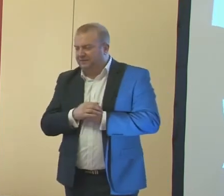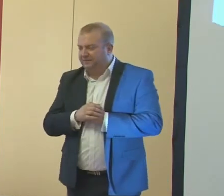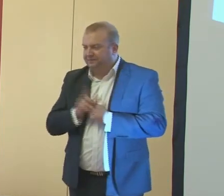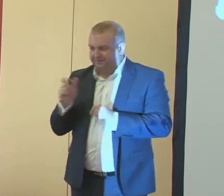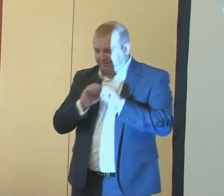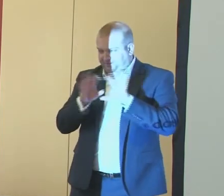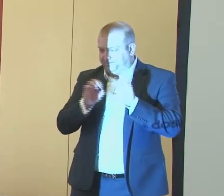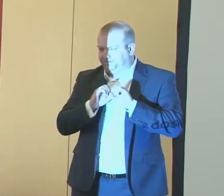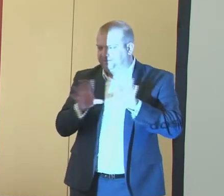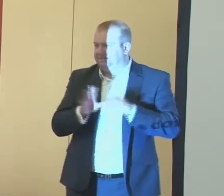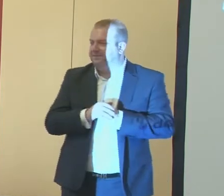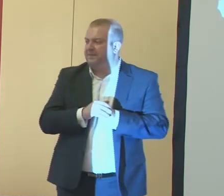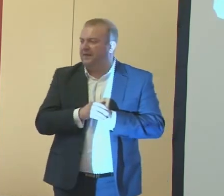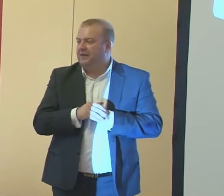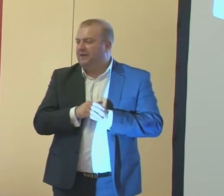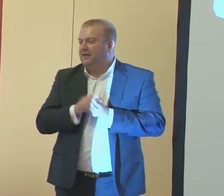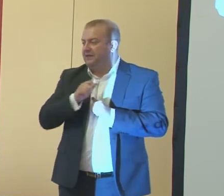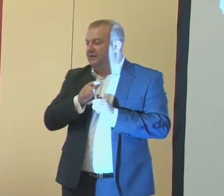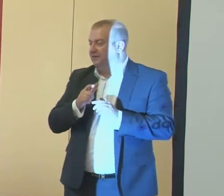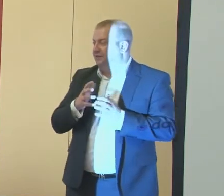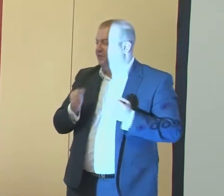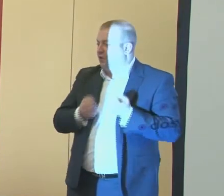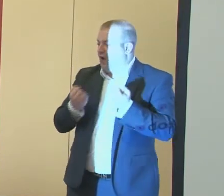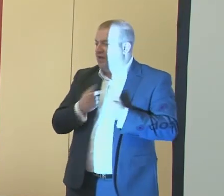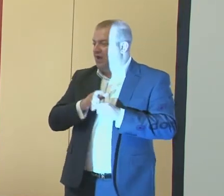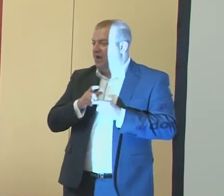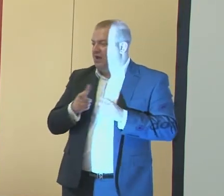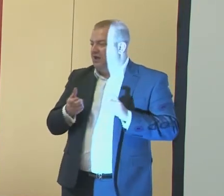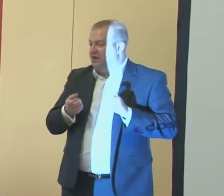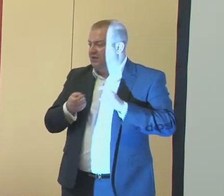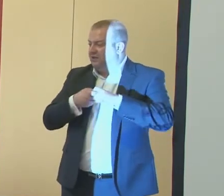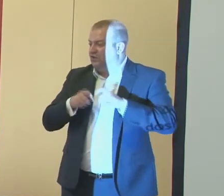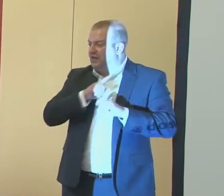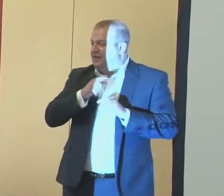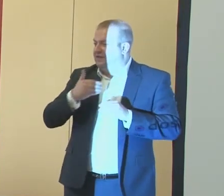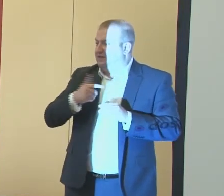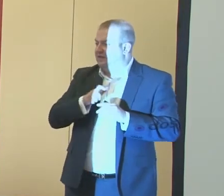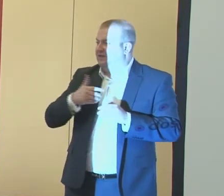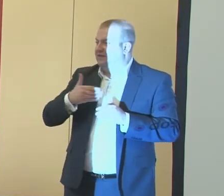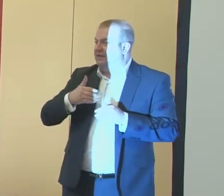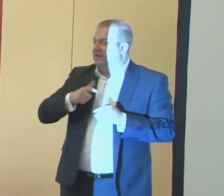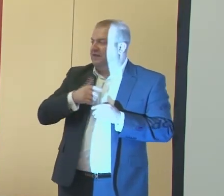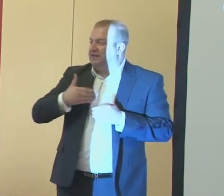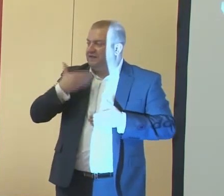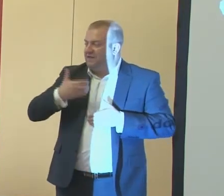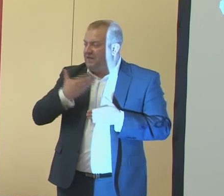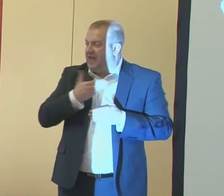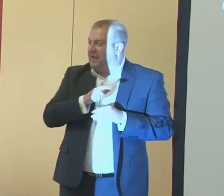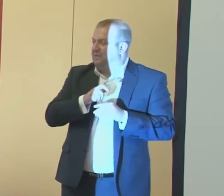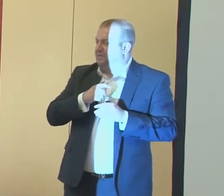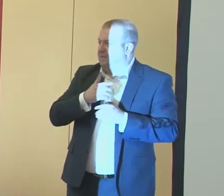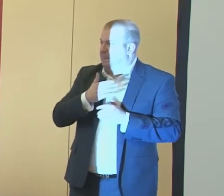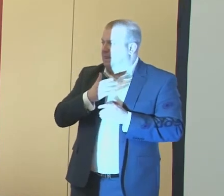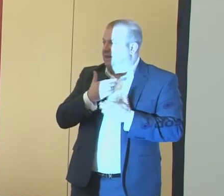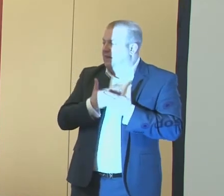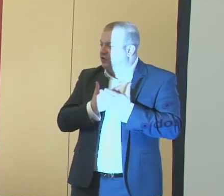tutaj działania związane z wywiadem, otrzymaliśmy informację o tym, iż nauczyciele są jak najbardziej na tak. Dlaczego technologie informacyjno